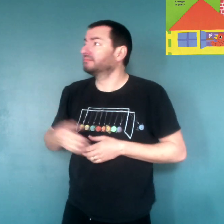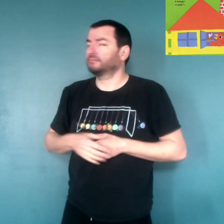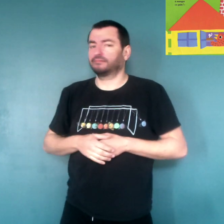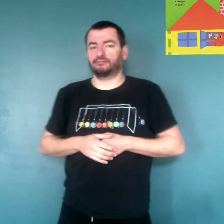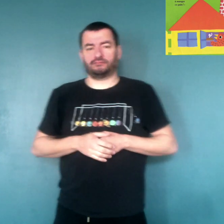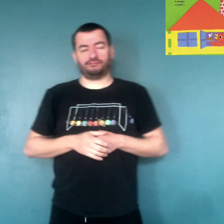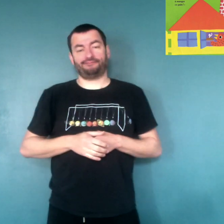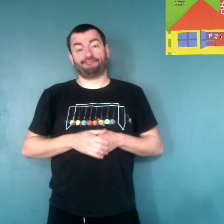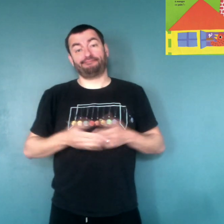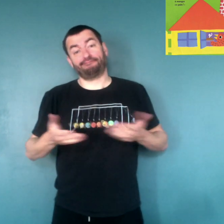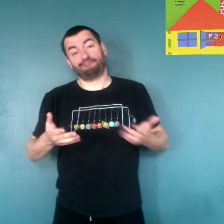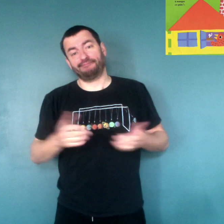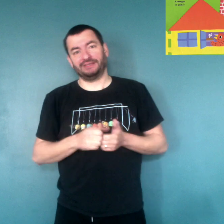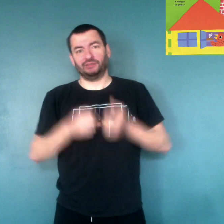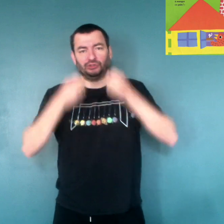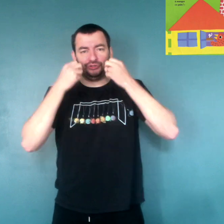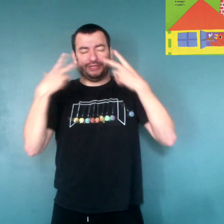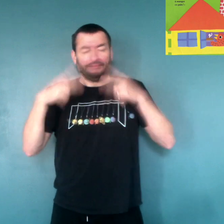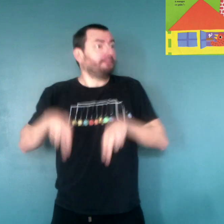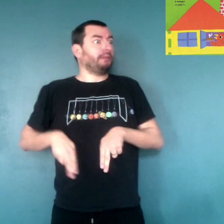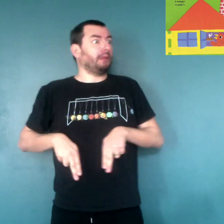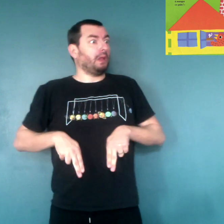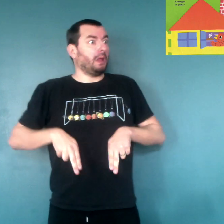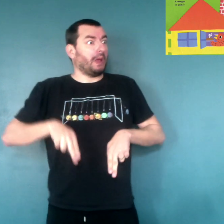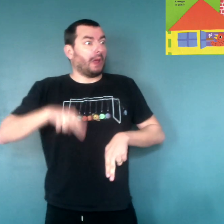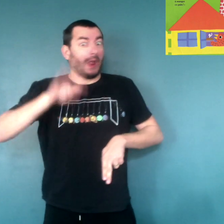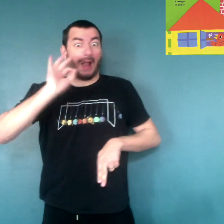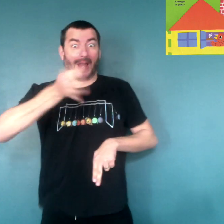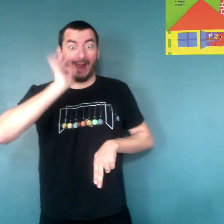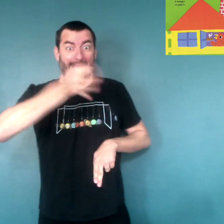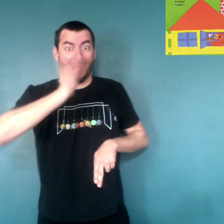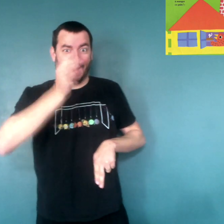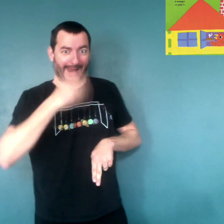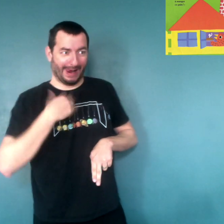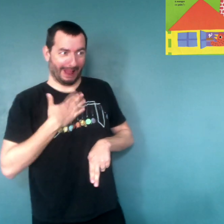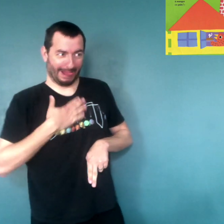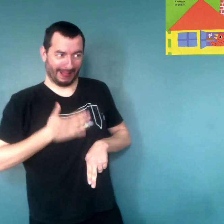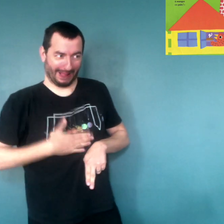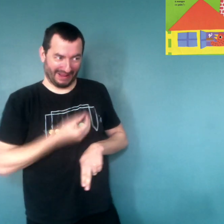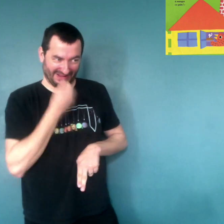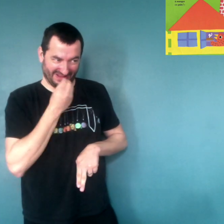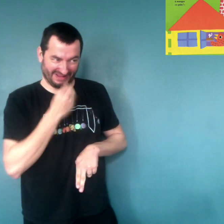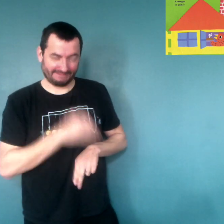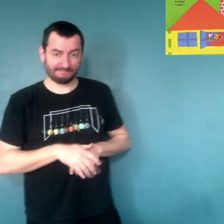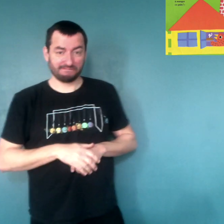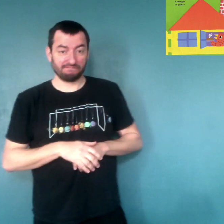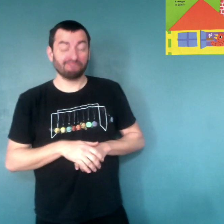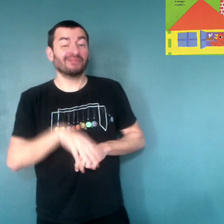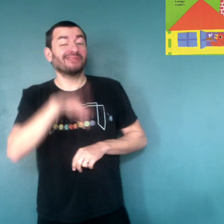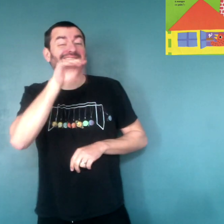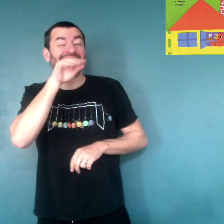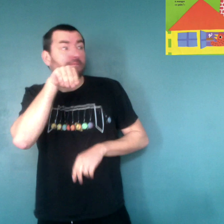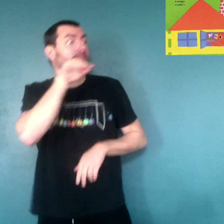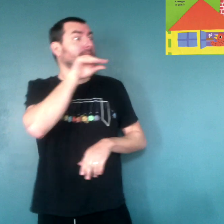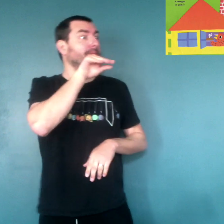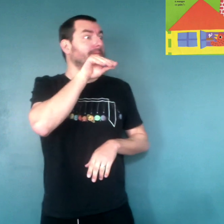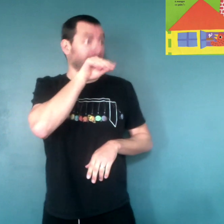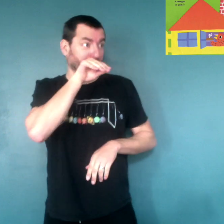? Le chat se redresse. Oh oui, oui, oui, je vais t'aider à le manger. Le canard se redresse également. Oh bien sûr, oui, oui, oui.